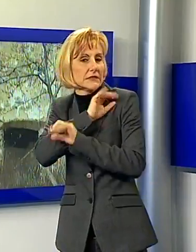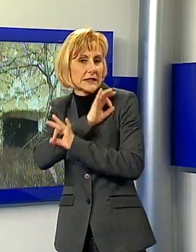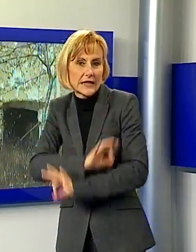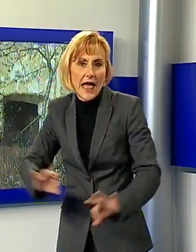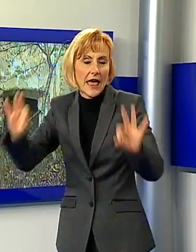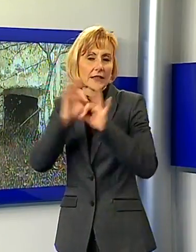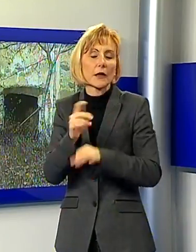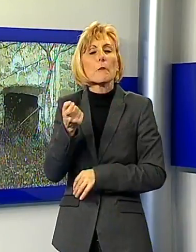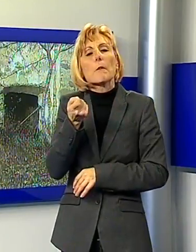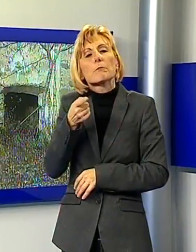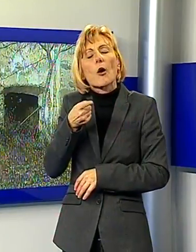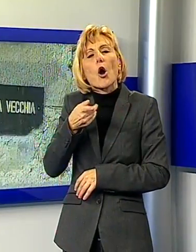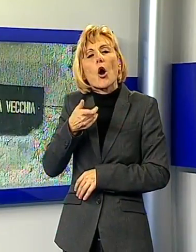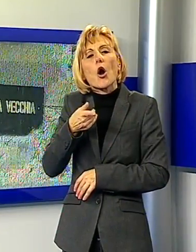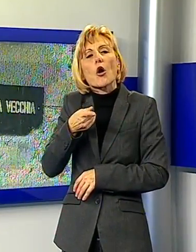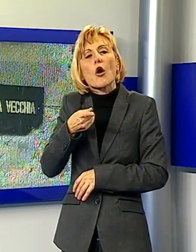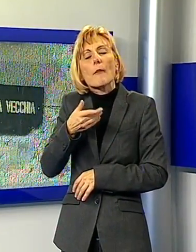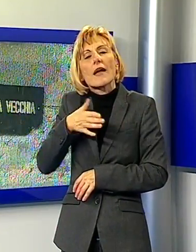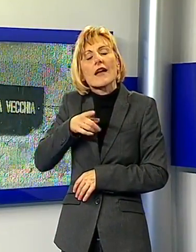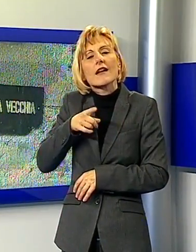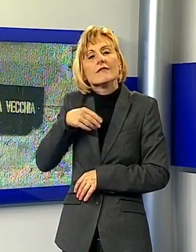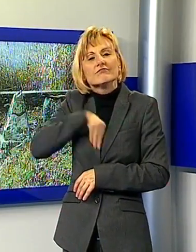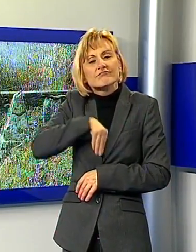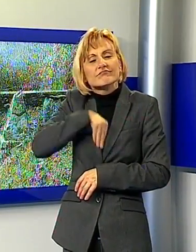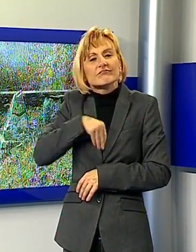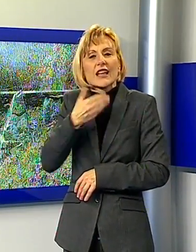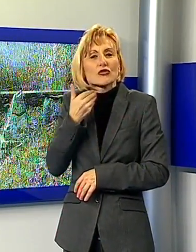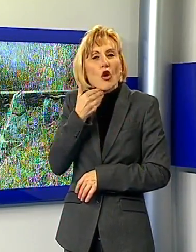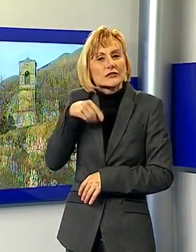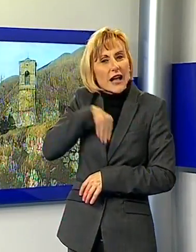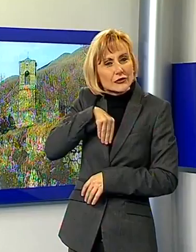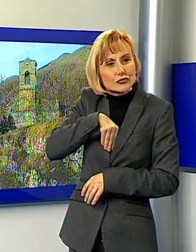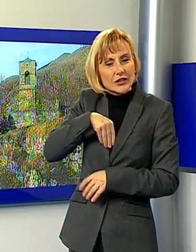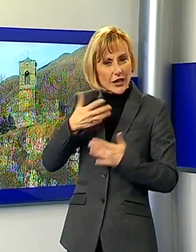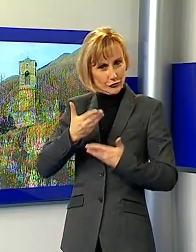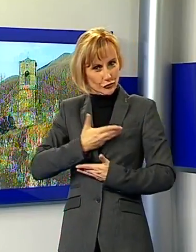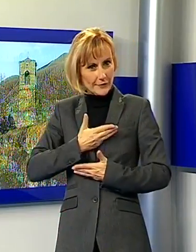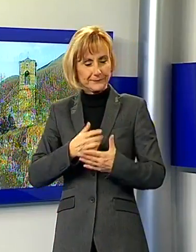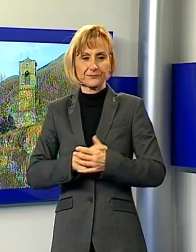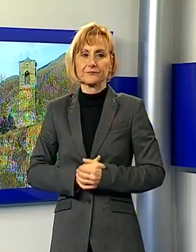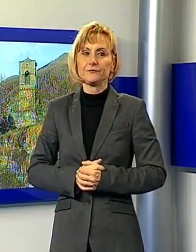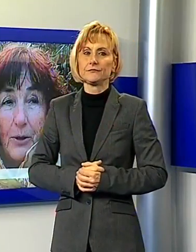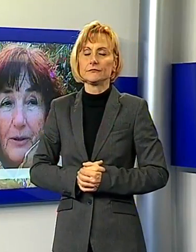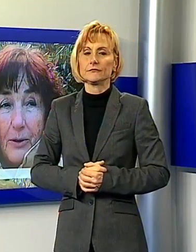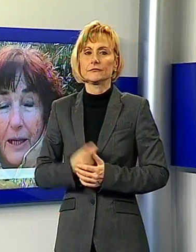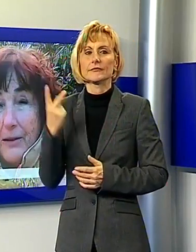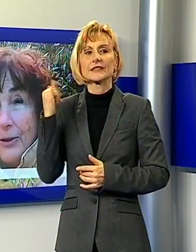hanno vissuto attraverso i racconti dei loro genitori Sì, nostalgia, nostalgia anche quando vado là e vedo il